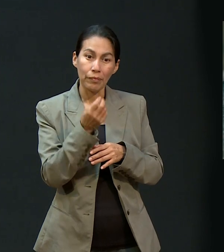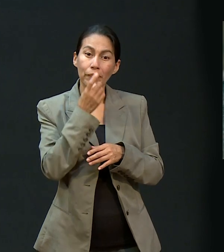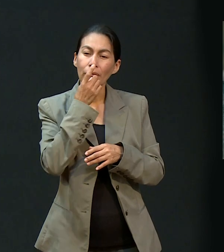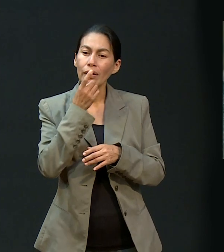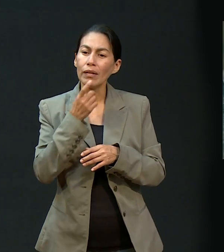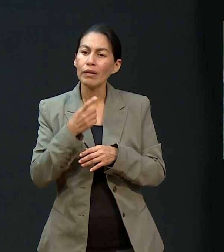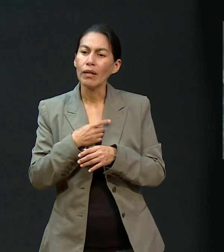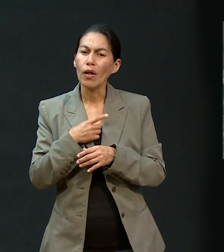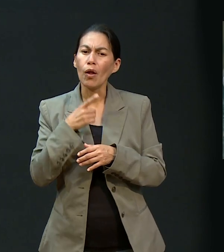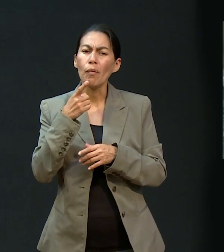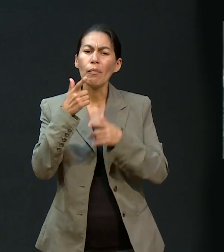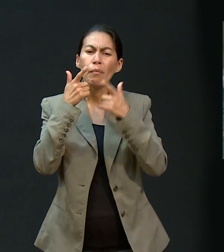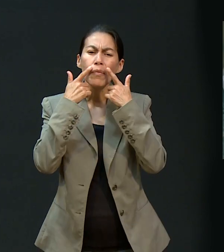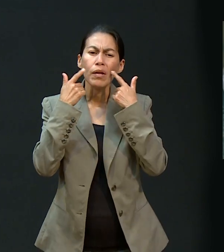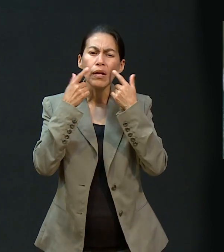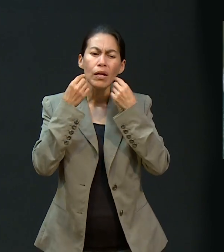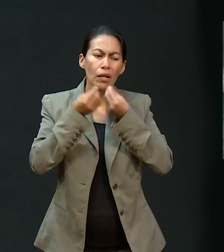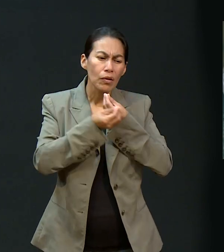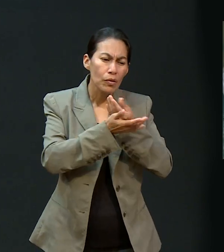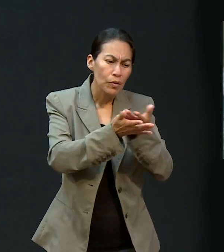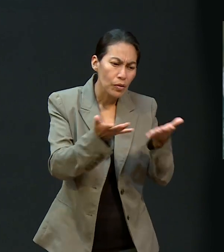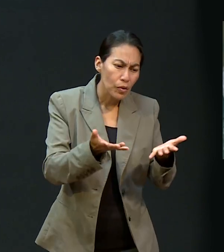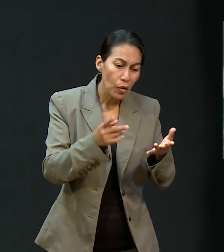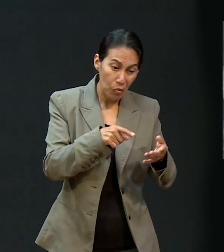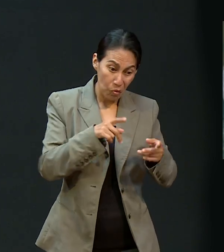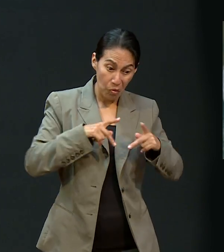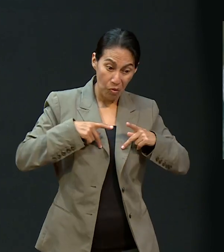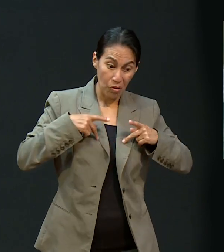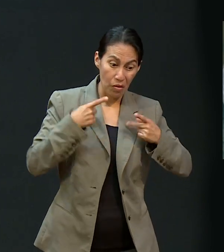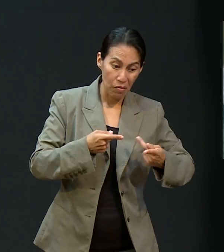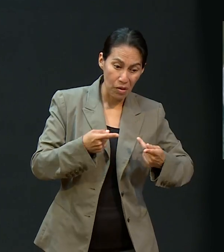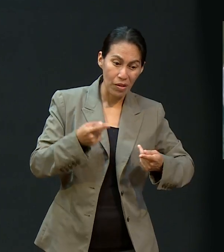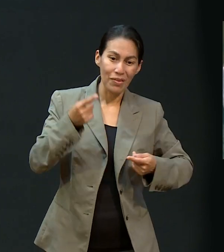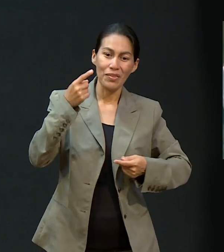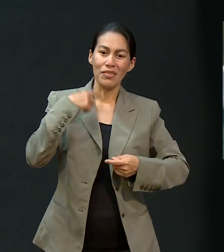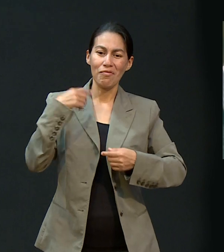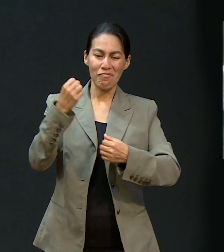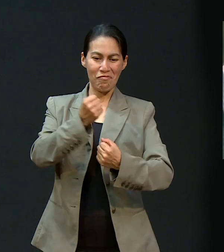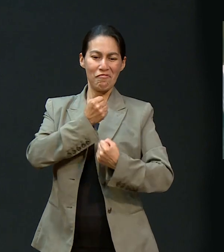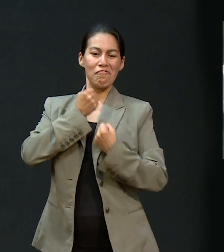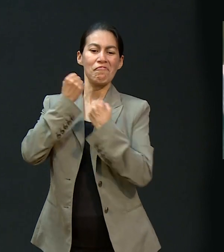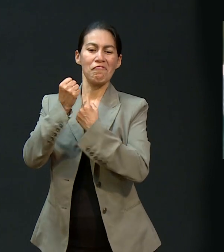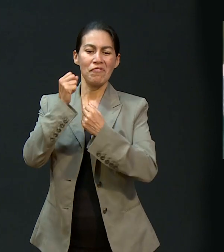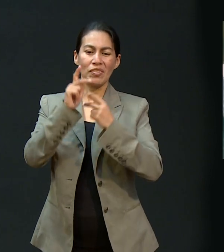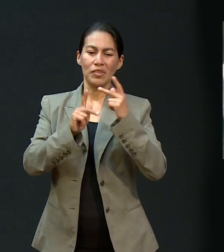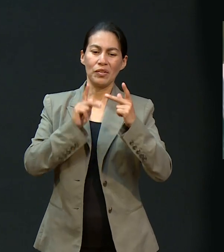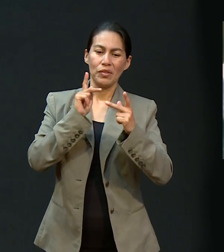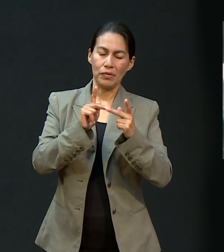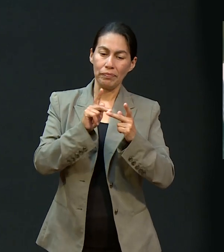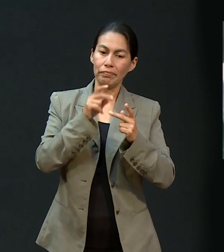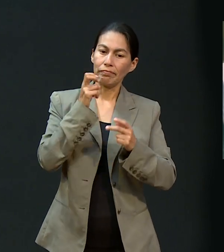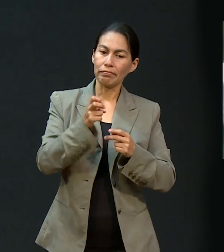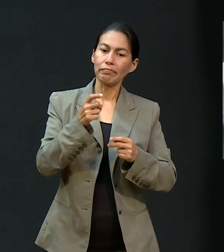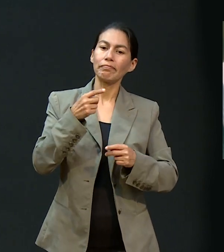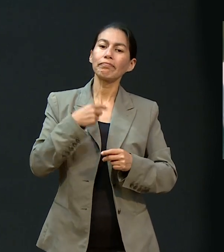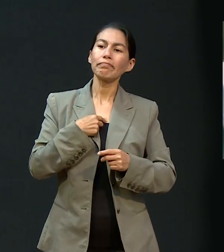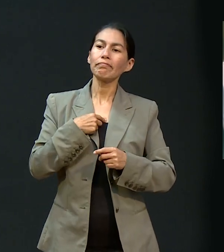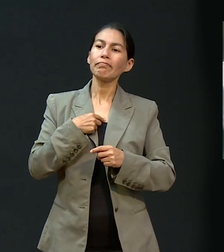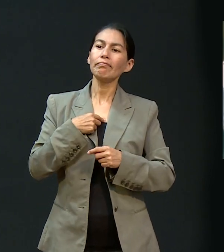bástate mi gracia porque mi poder se perfecciona en la debilidad. Por tanto, de buena gana me gloriaré más